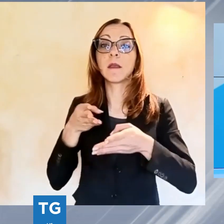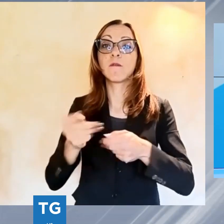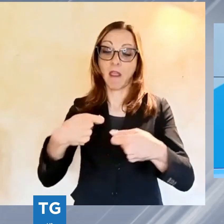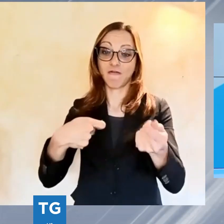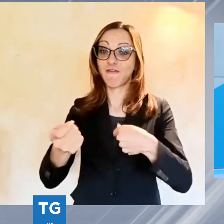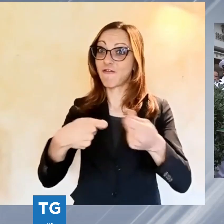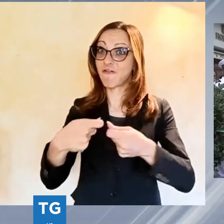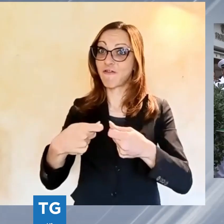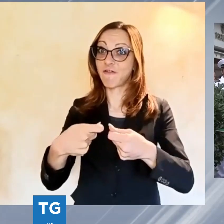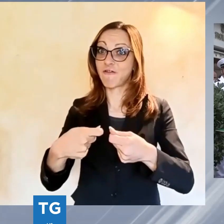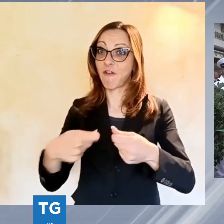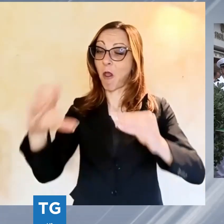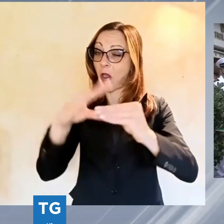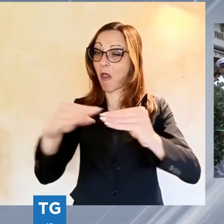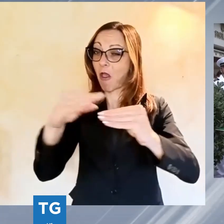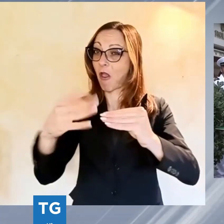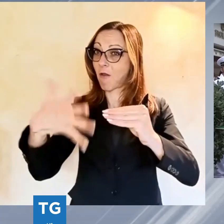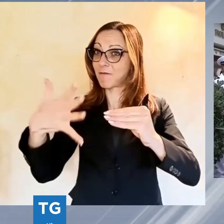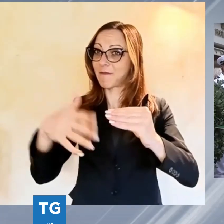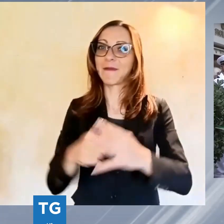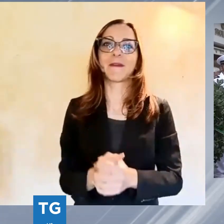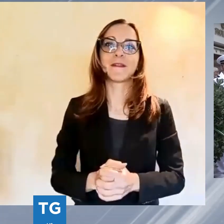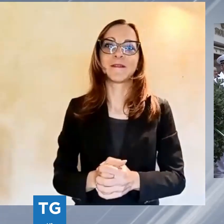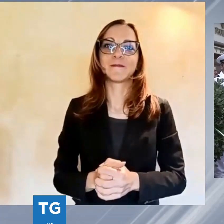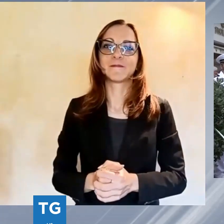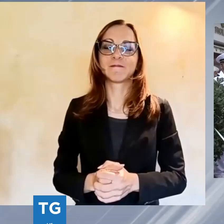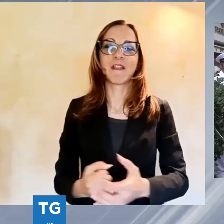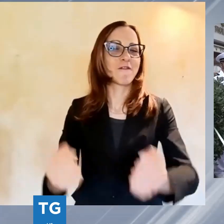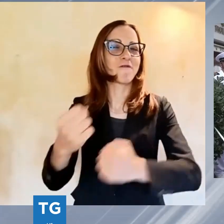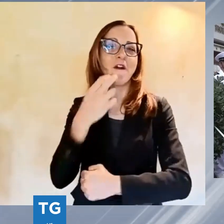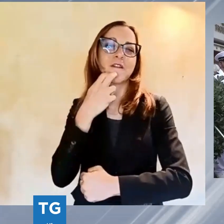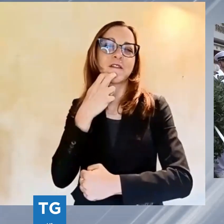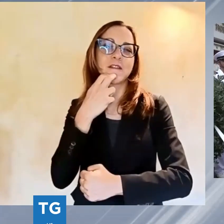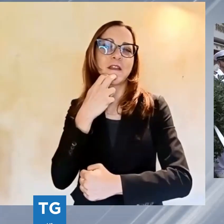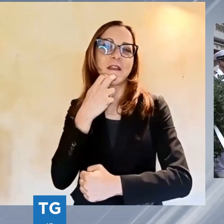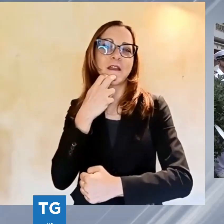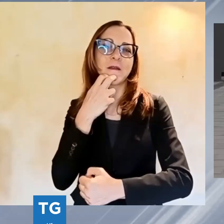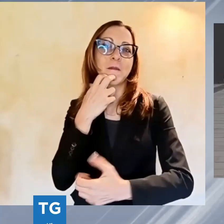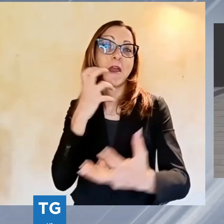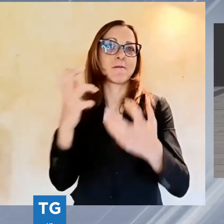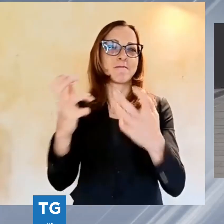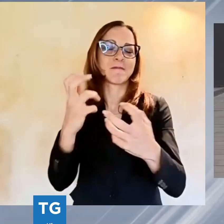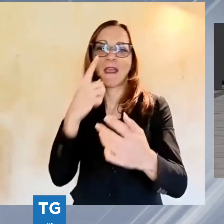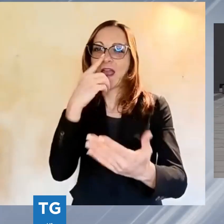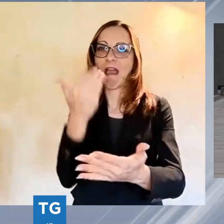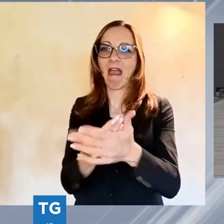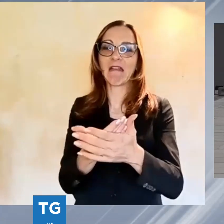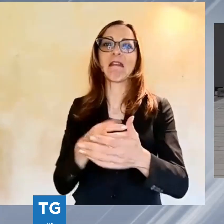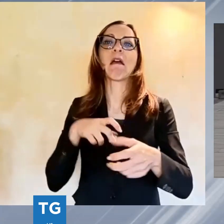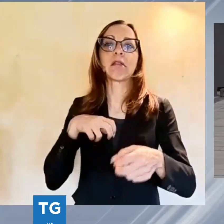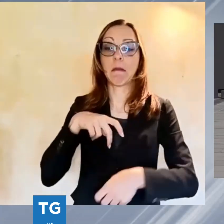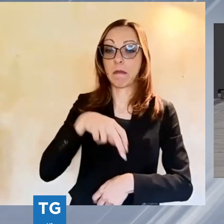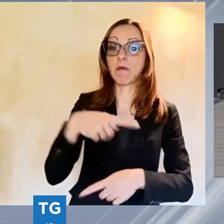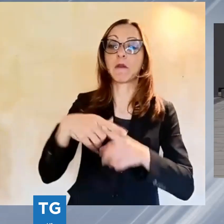in look. Una Forte dei Marmi cucita su misura per pedoni e bici e dove le auto circolano